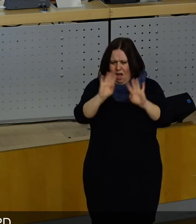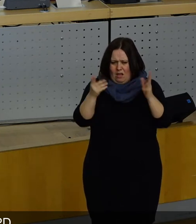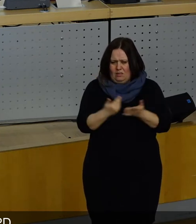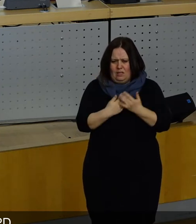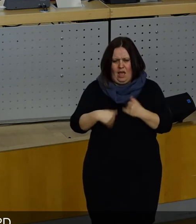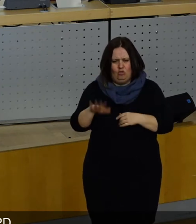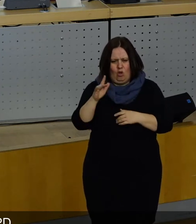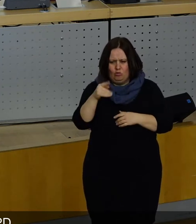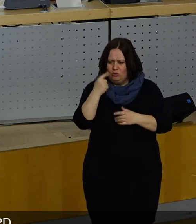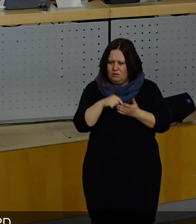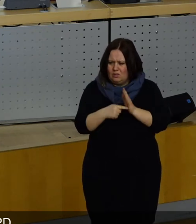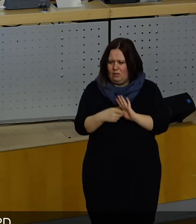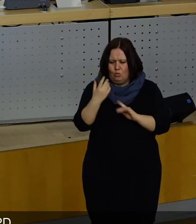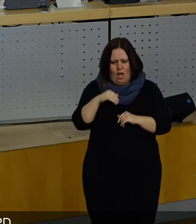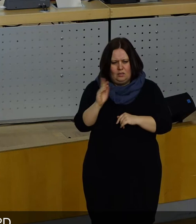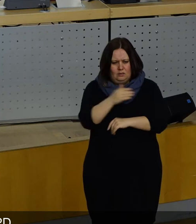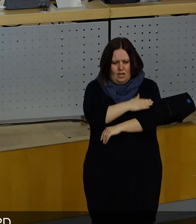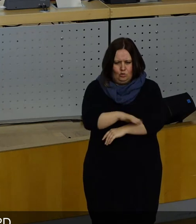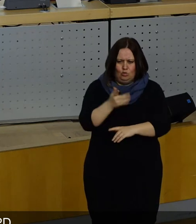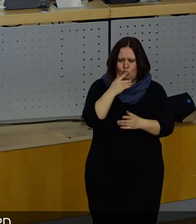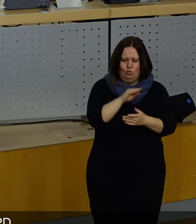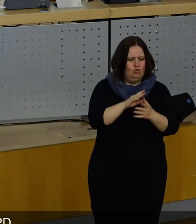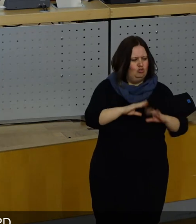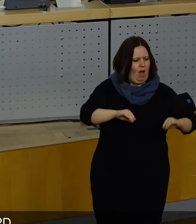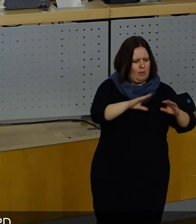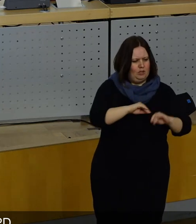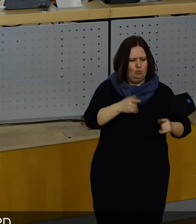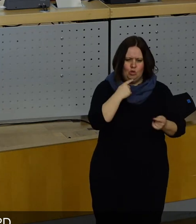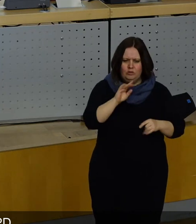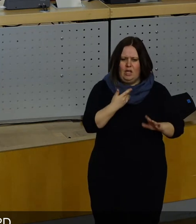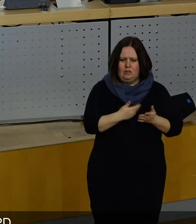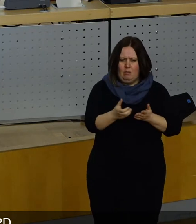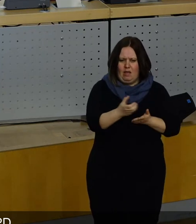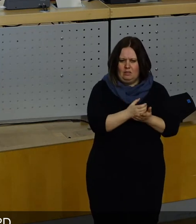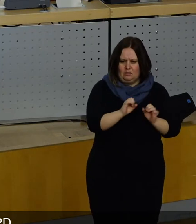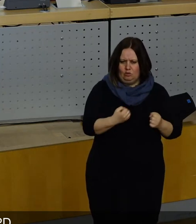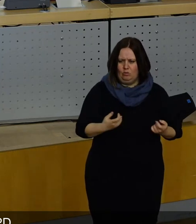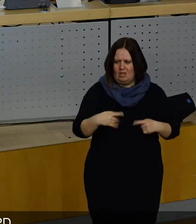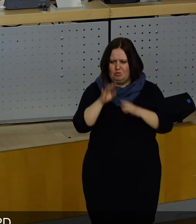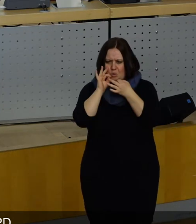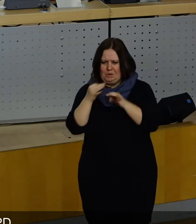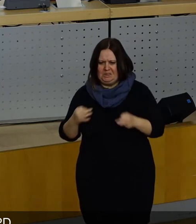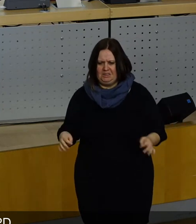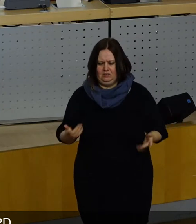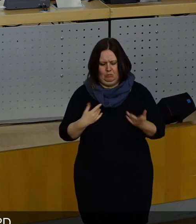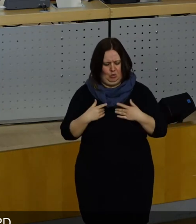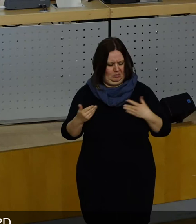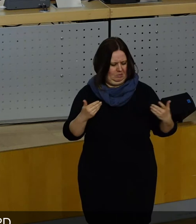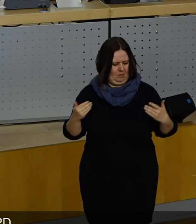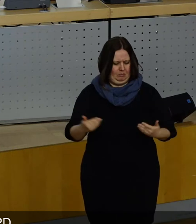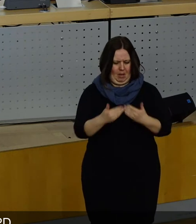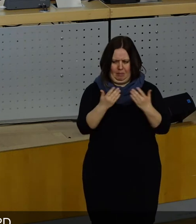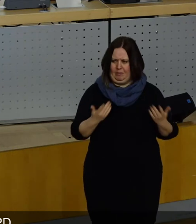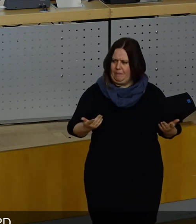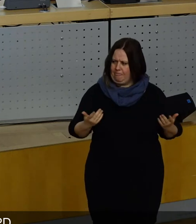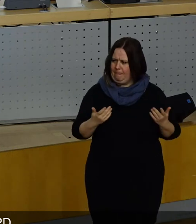Der Herr Schäuberg hat schon darauf hingewiesen, auf der einen Seite ist Ihnen die Ausschreibung zu schwammig, wie Sie es in Ihrer Begründung schreiben. Auf der anderen Seite ist Ihnen zu sehr auf jemanden